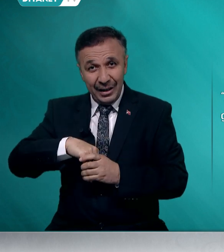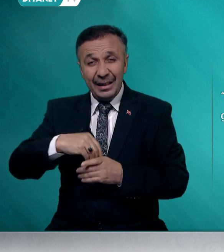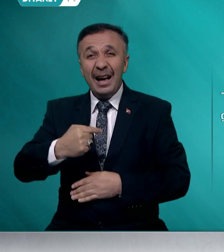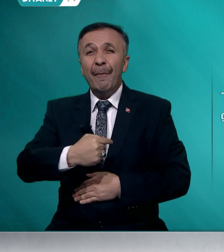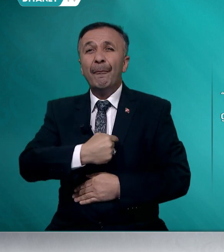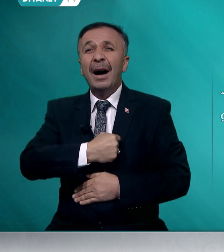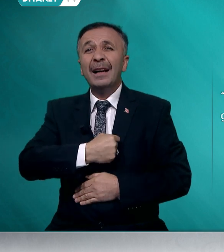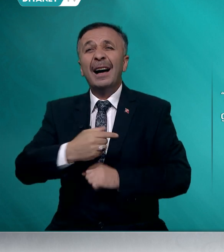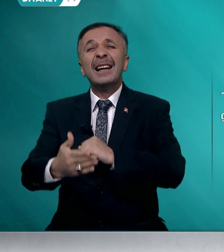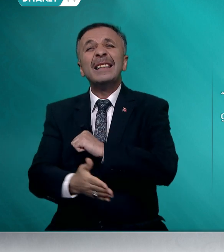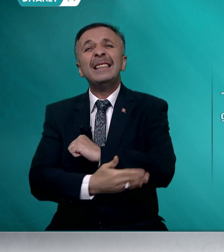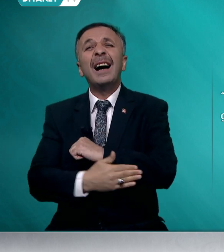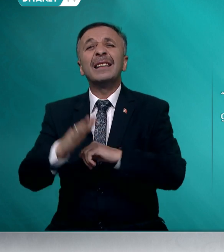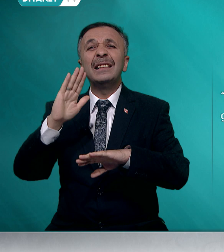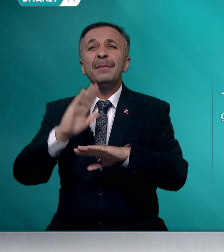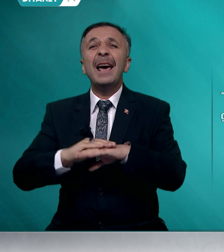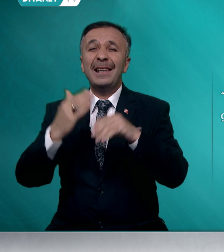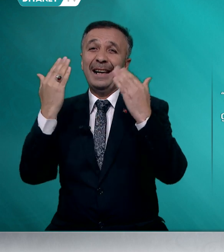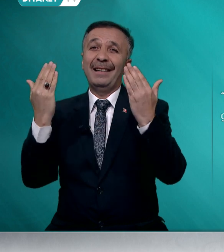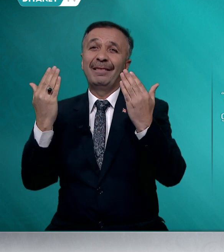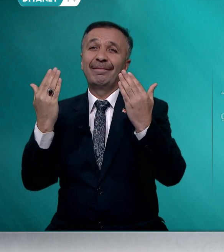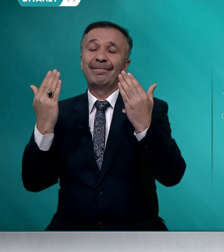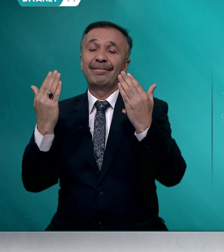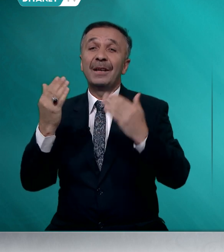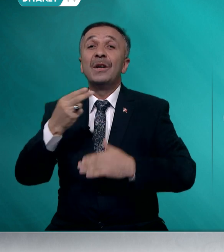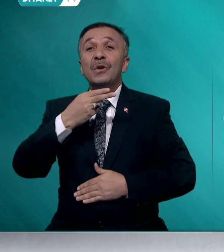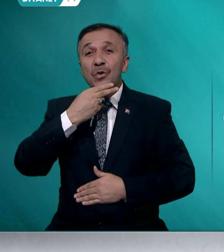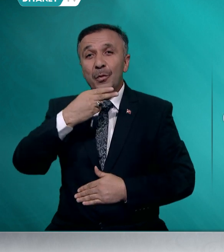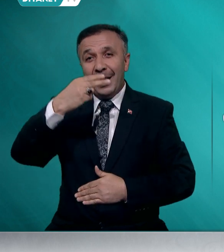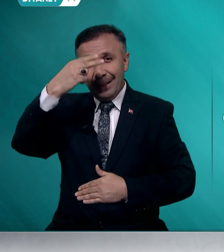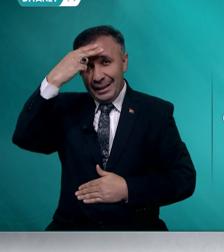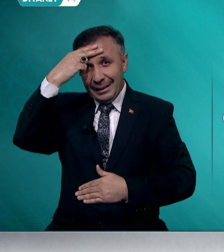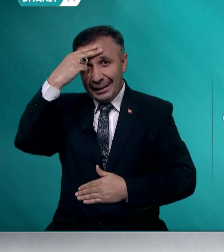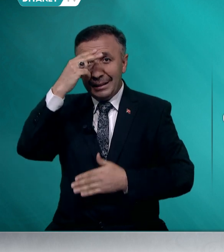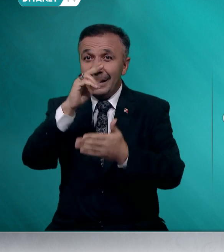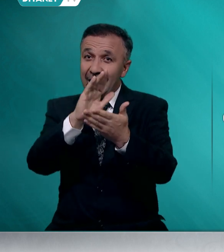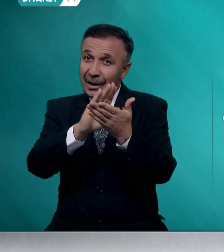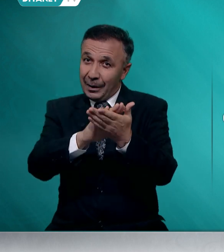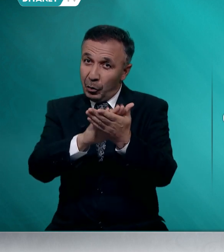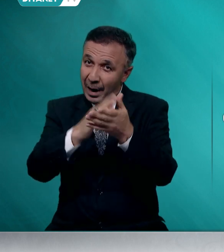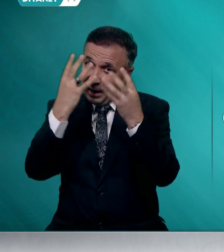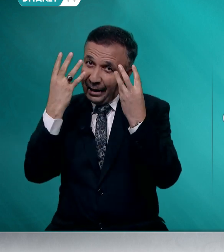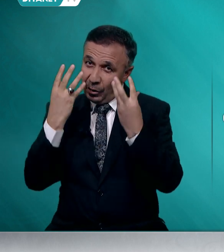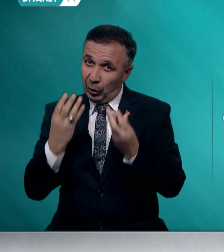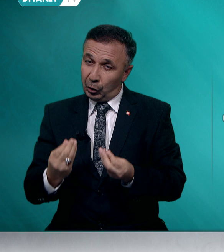bana yardım eyle. Cuma'ınız mübarek olsun.